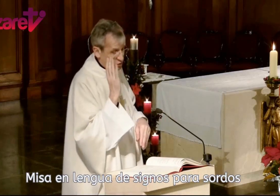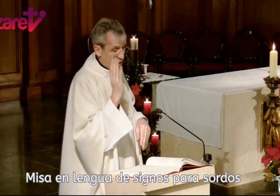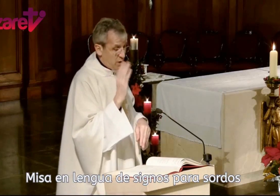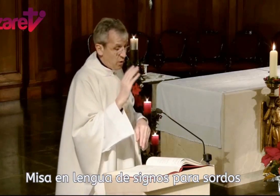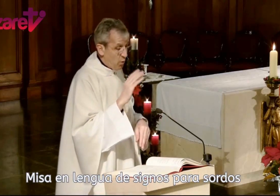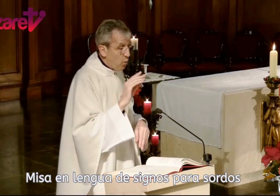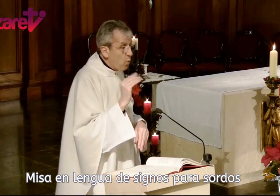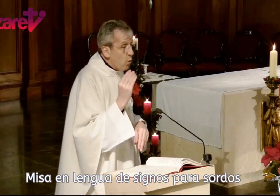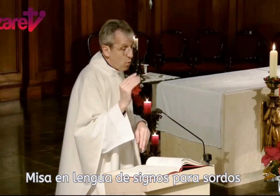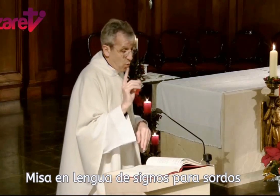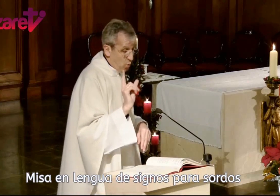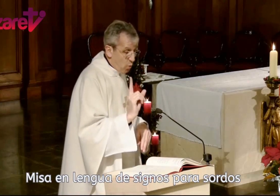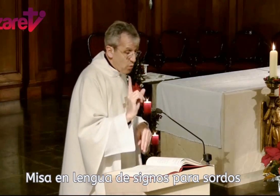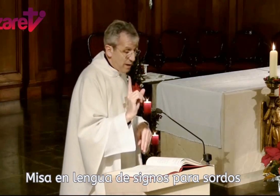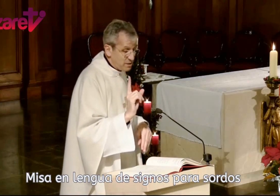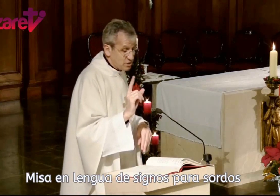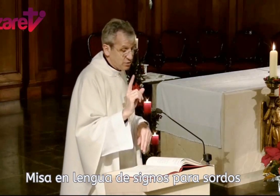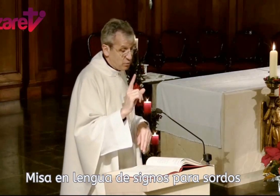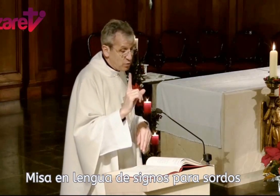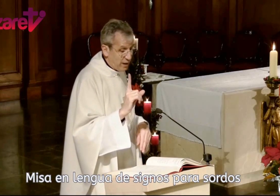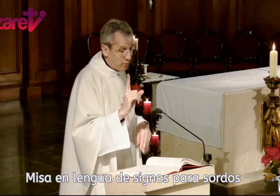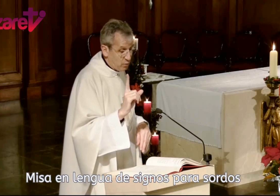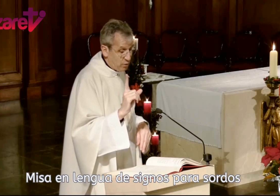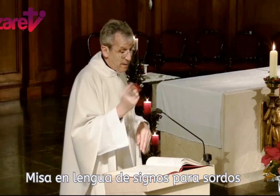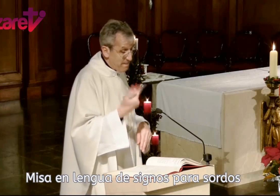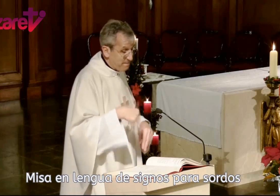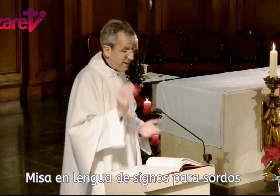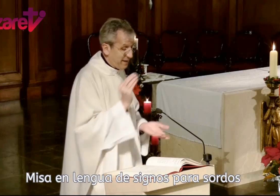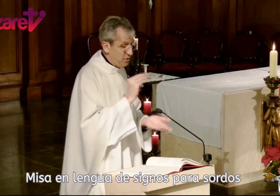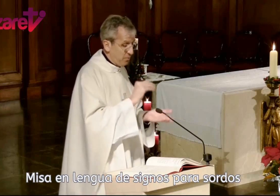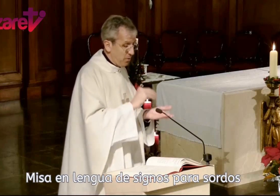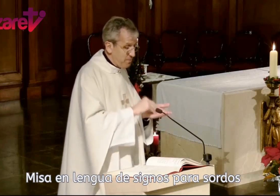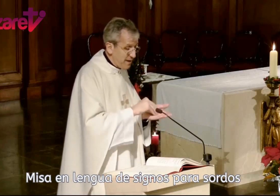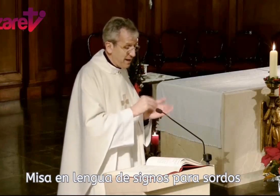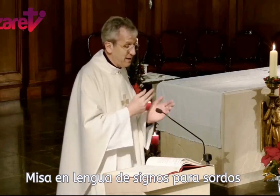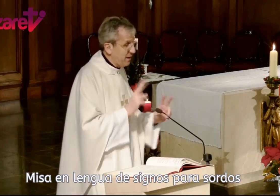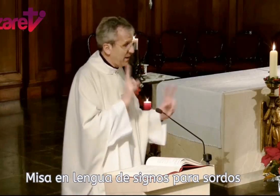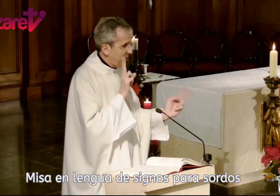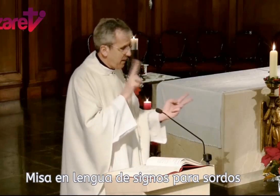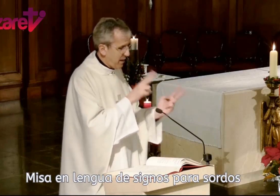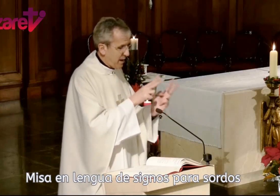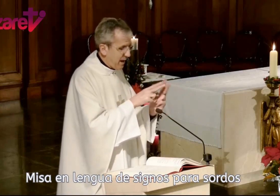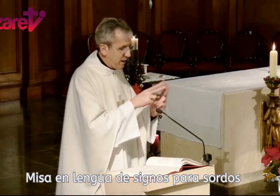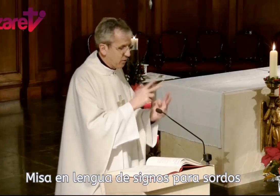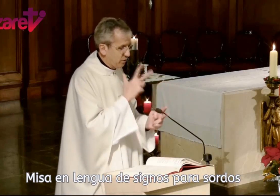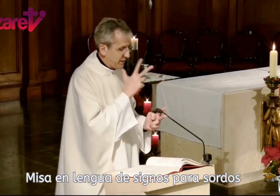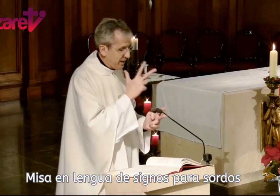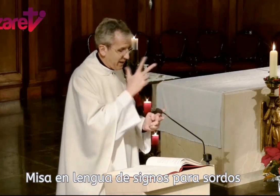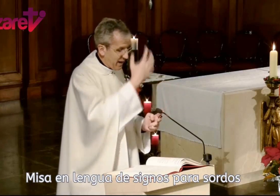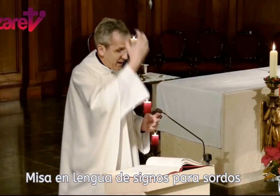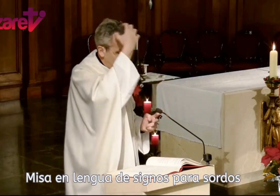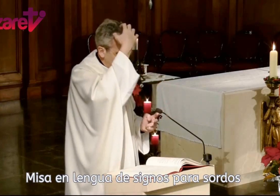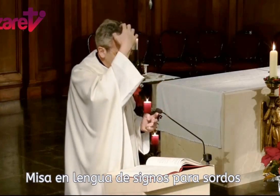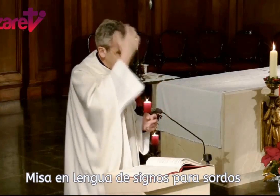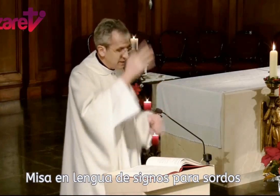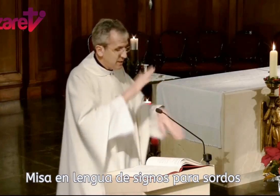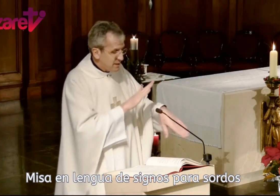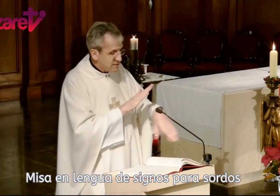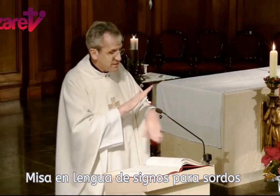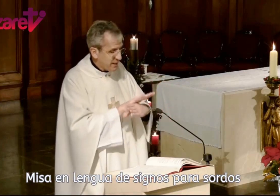un aviso, un oráculo para que no volvieran a encontrar a Herodes, se